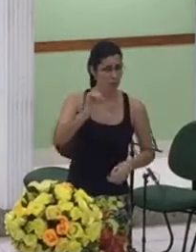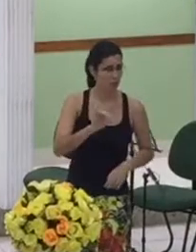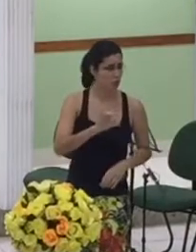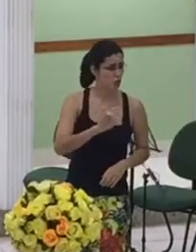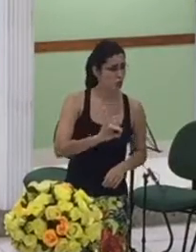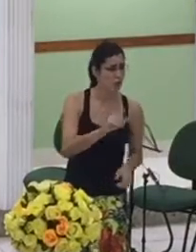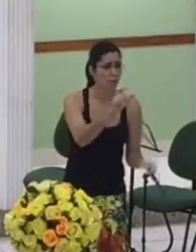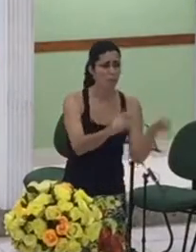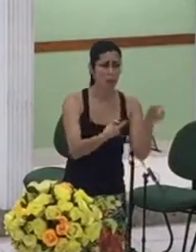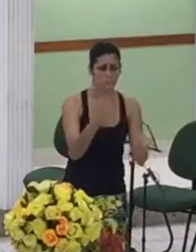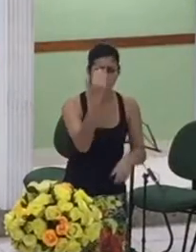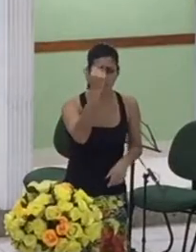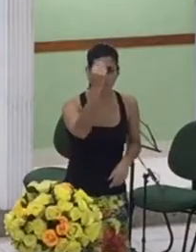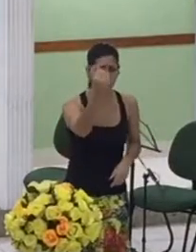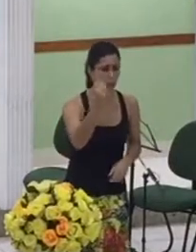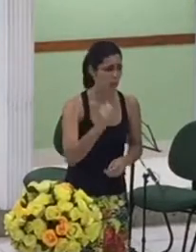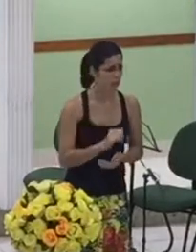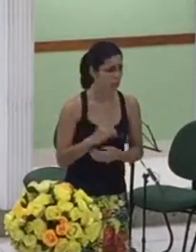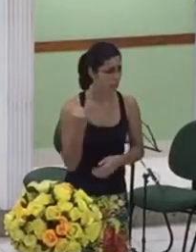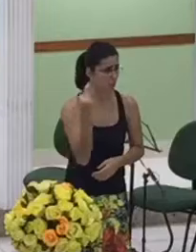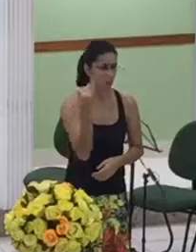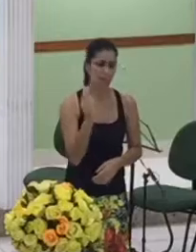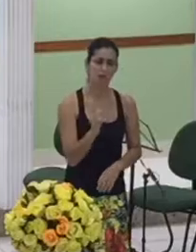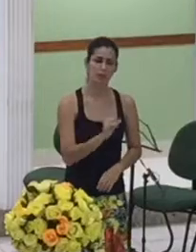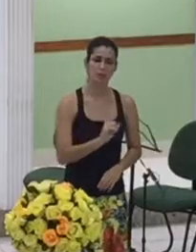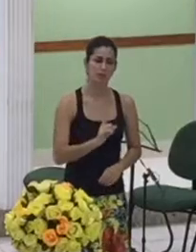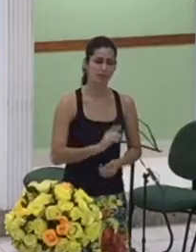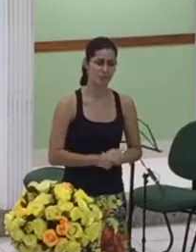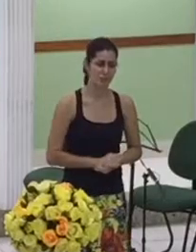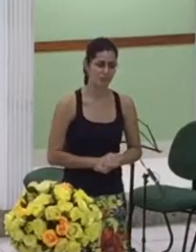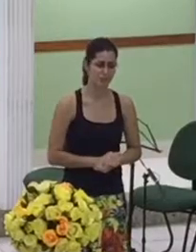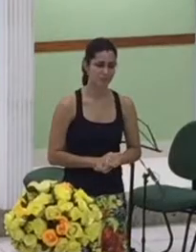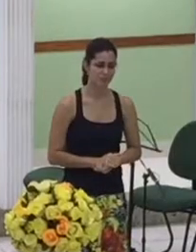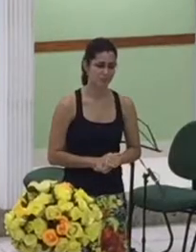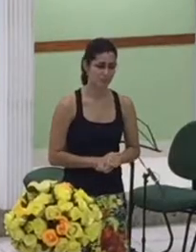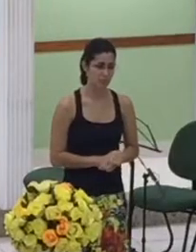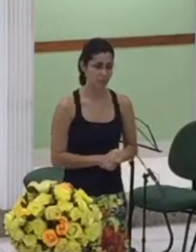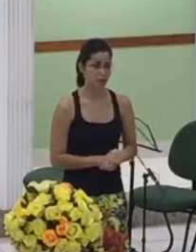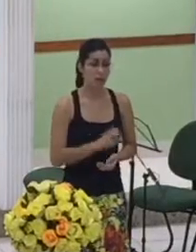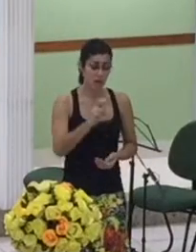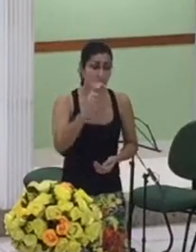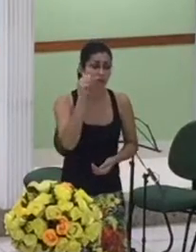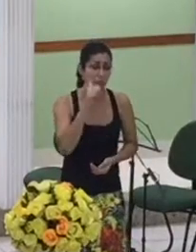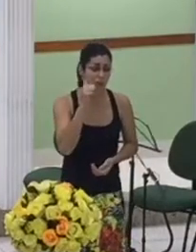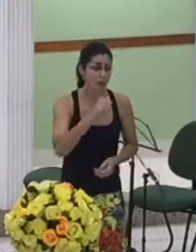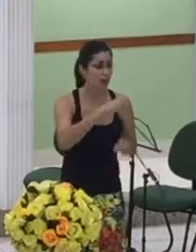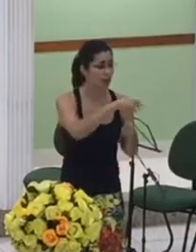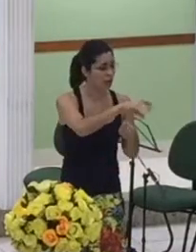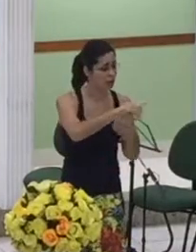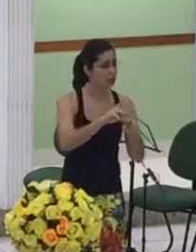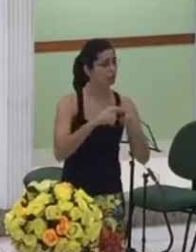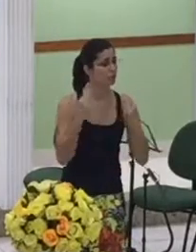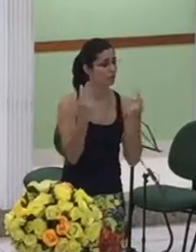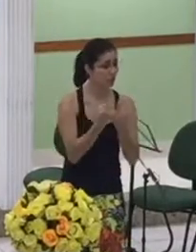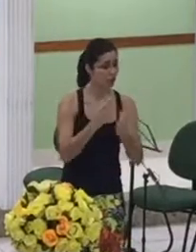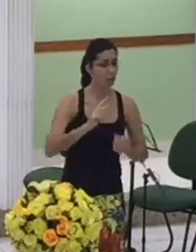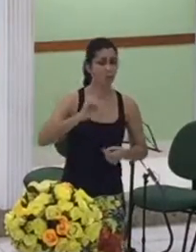grandes guerreiros essas mulheres nos ensinam que o reino de Deus é feito a partir de pessoas simples